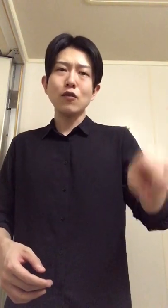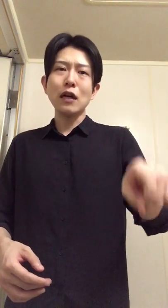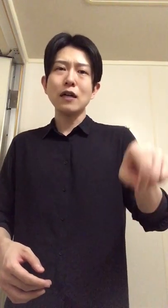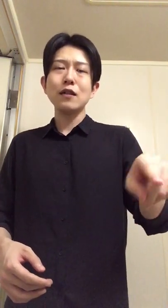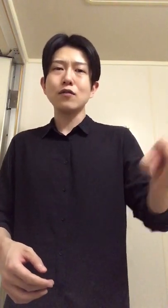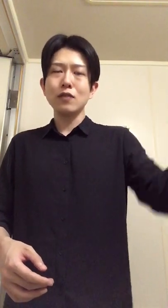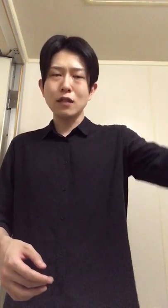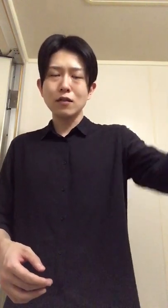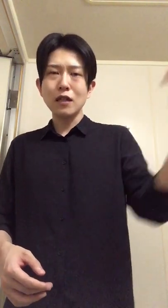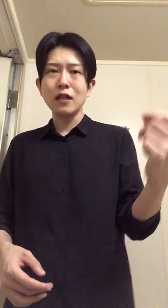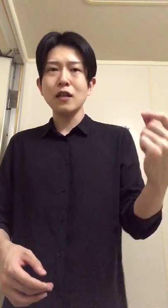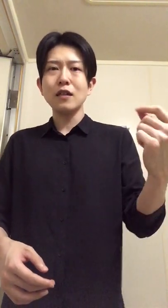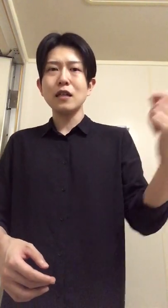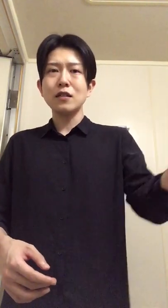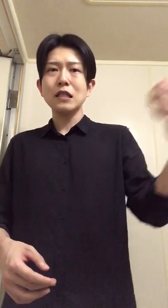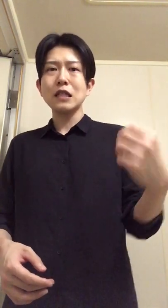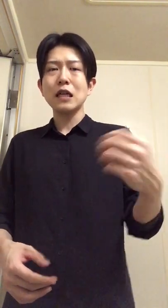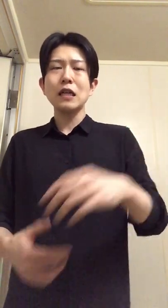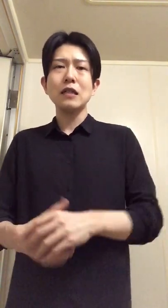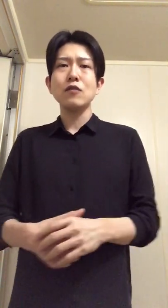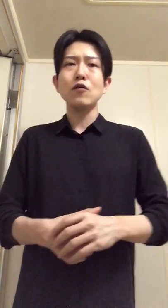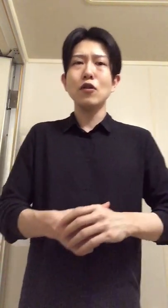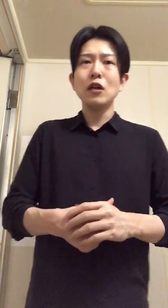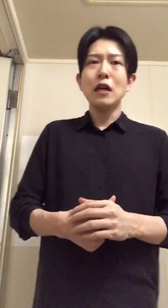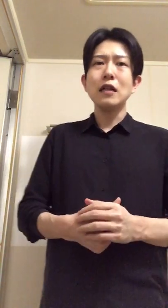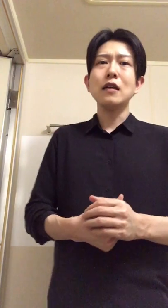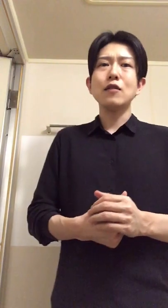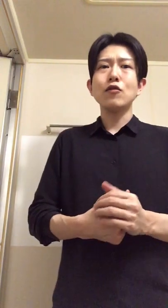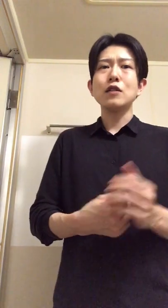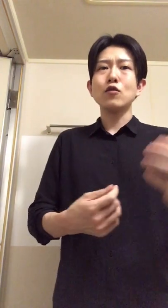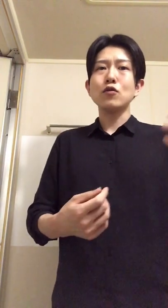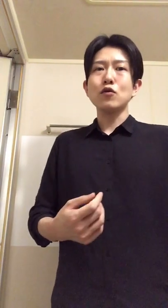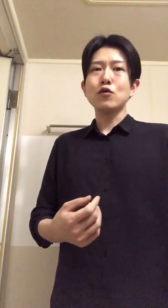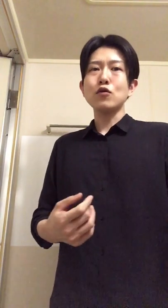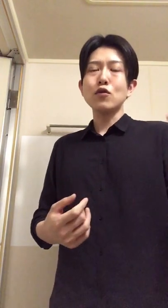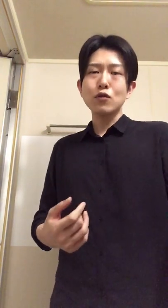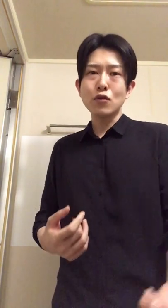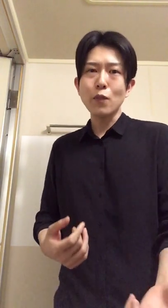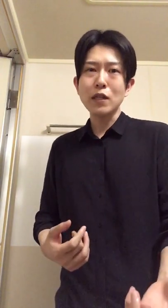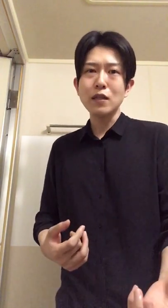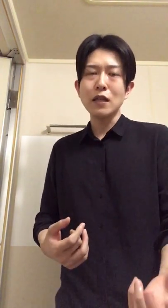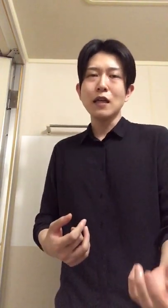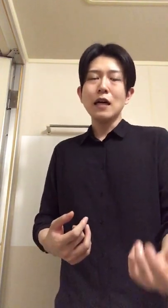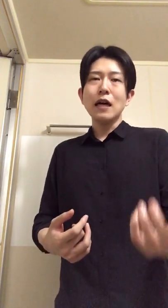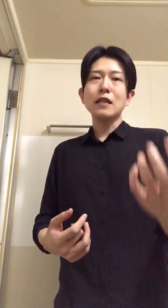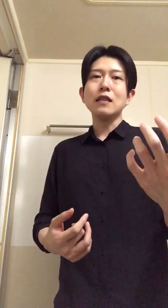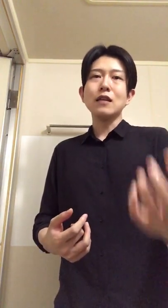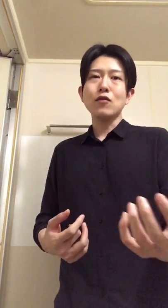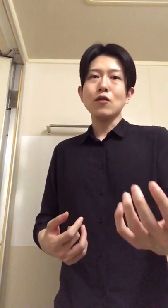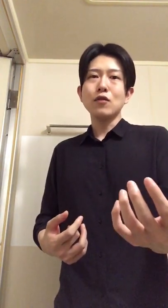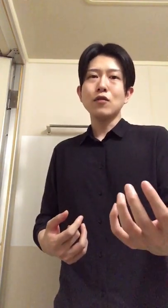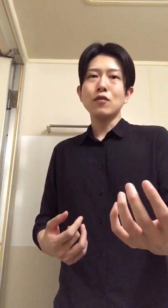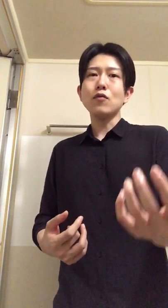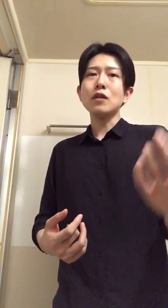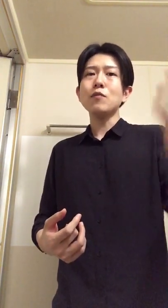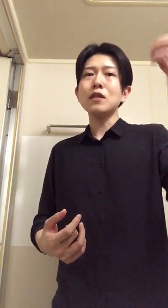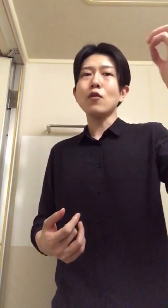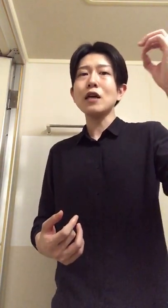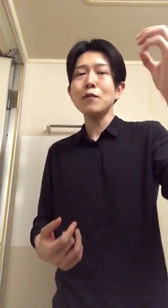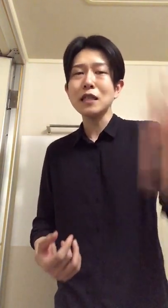を考える逆算から逆算して考えていくとあれなんで俺はちょっとそのパターンで入ってないけどだから俺が目